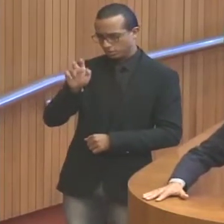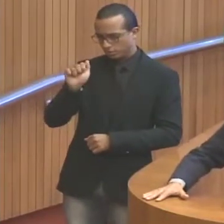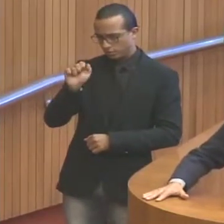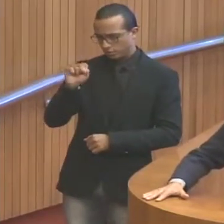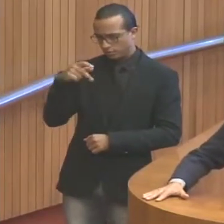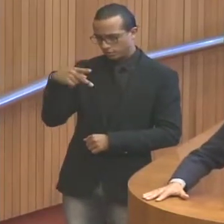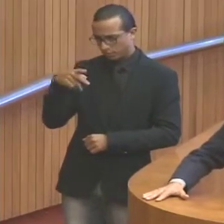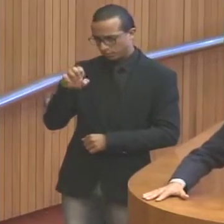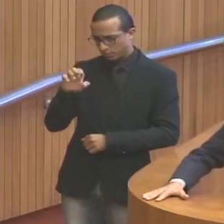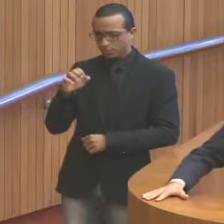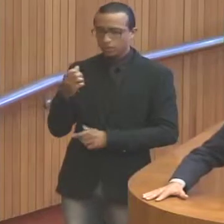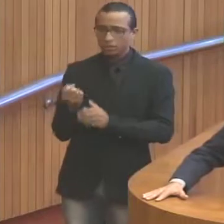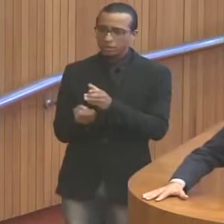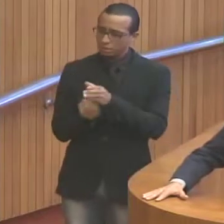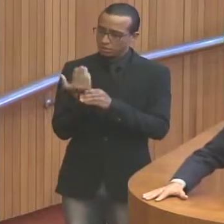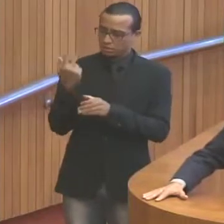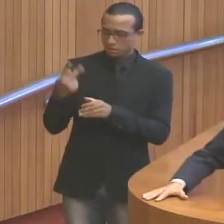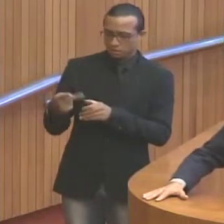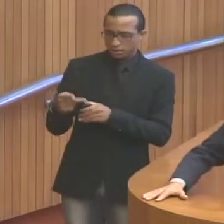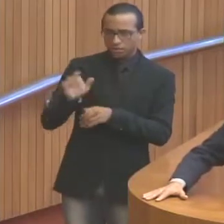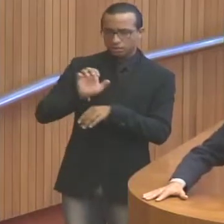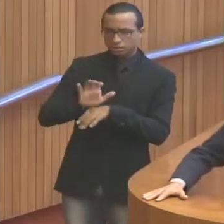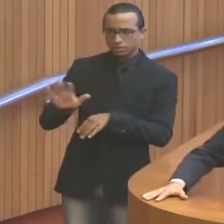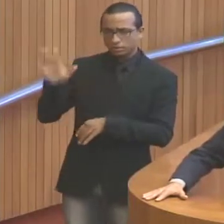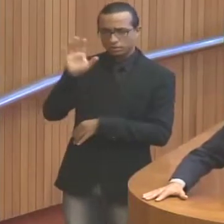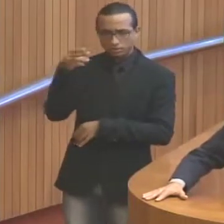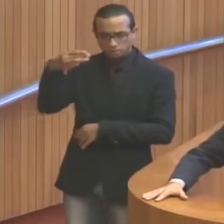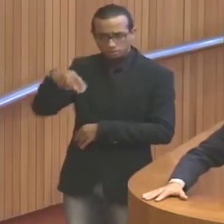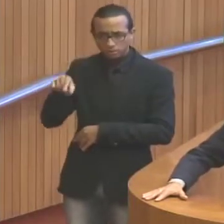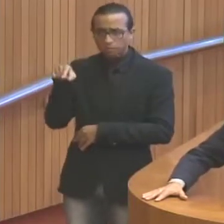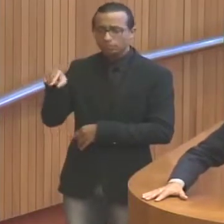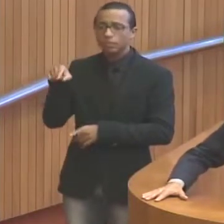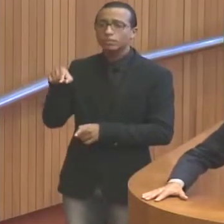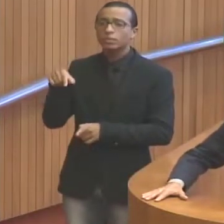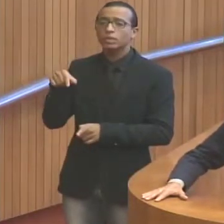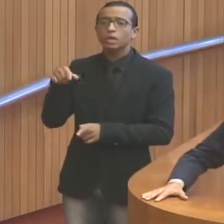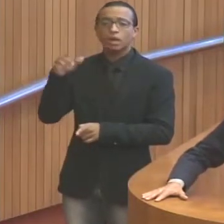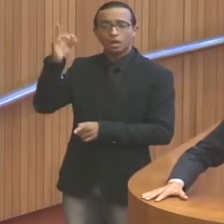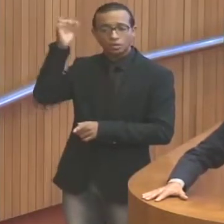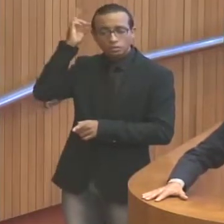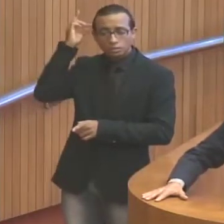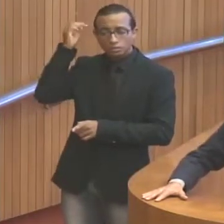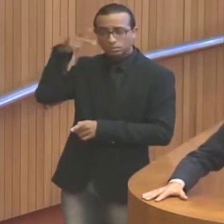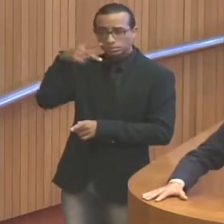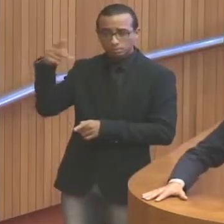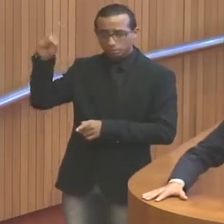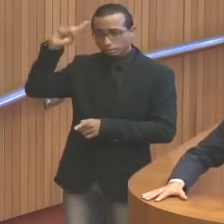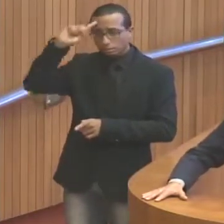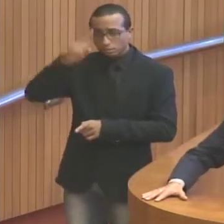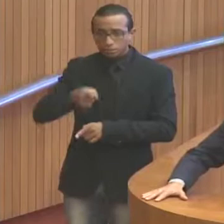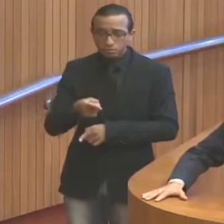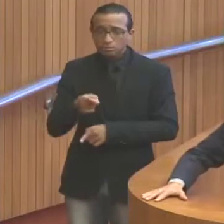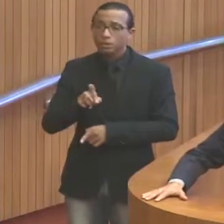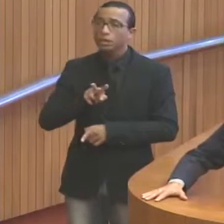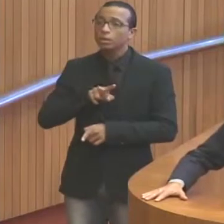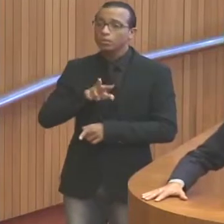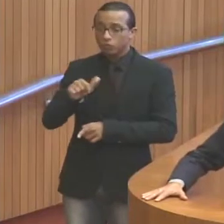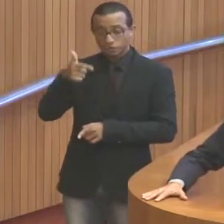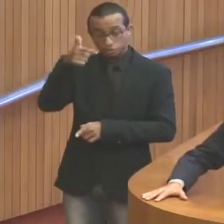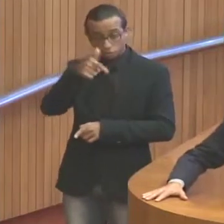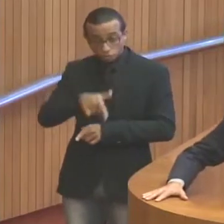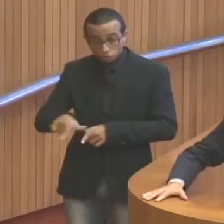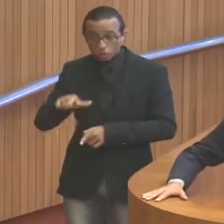implantada aqui no nosso estado, por determinação da presidenta Dilma Rousseff, que vai se